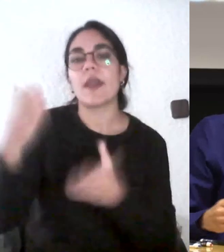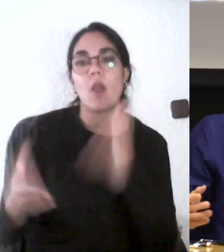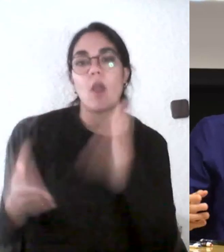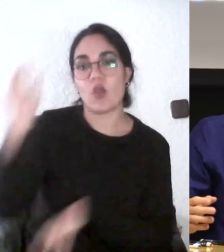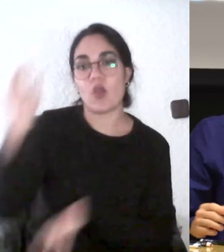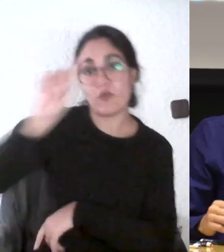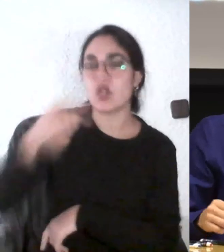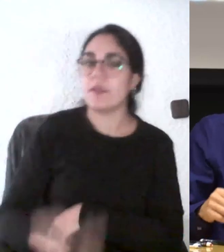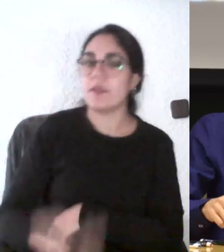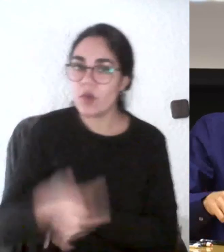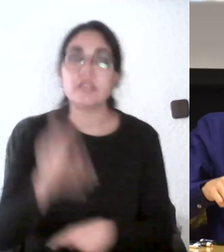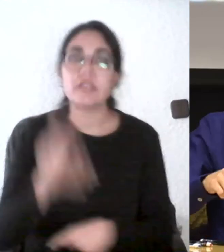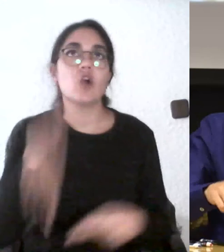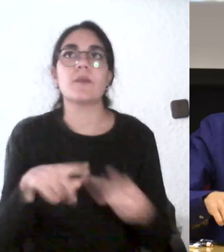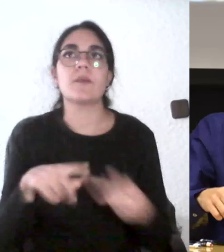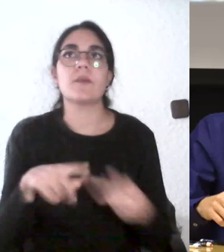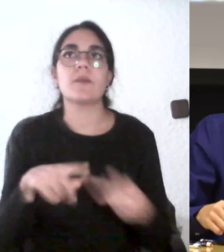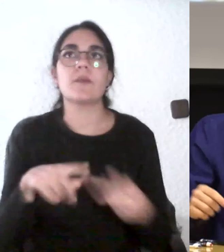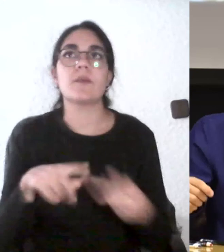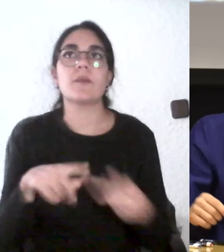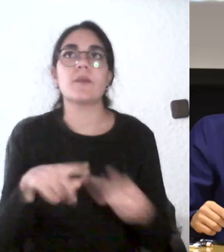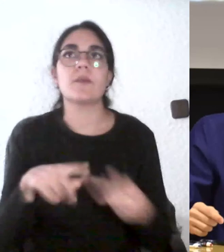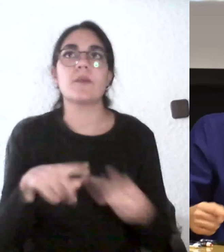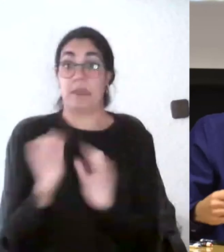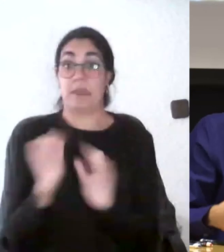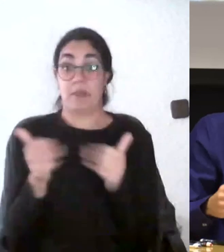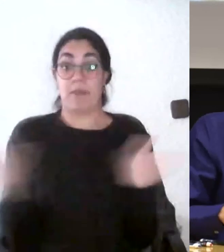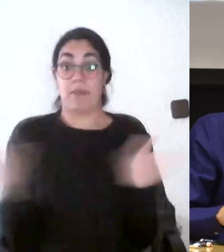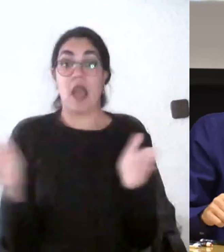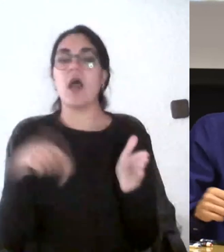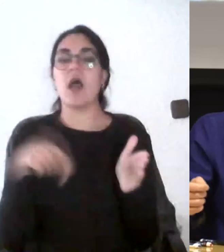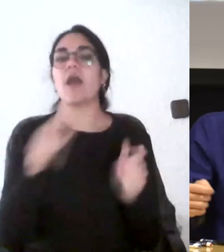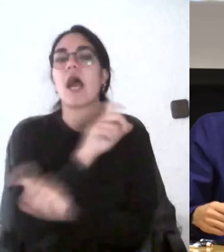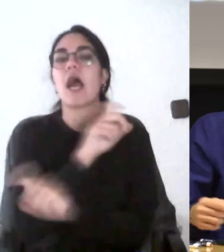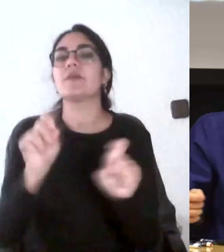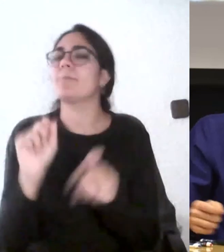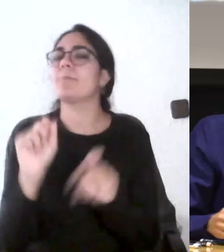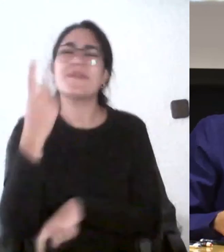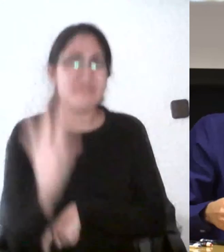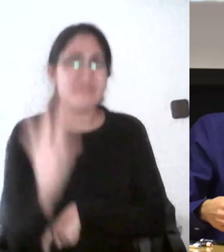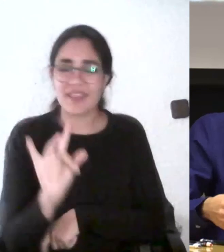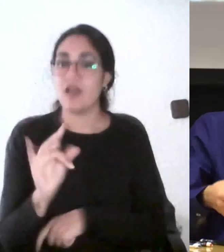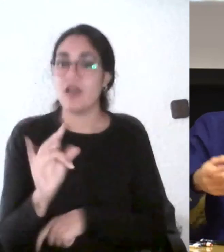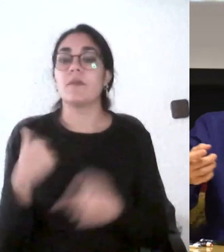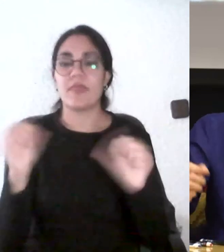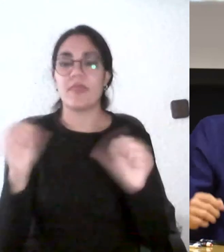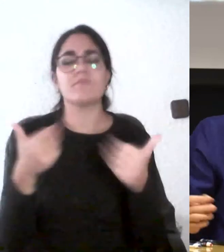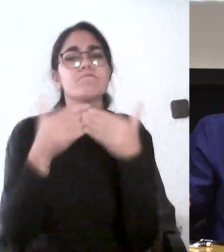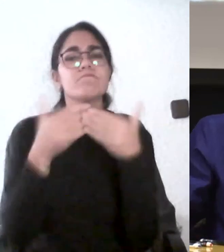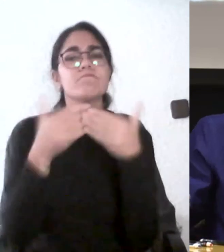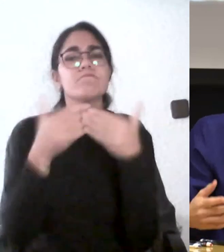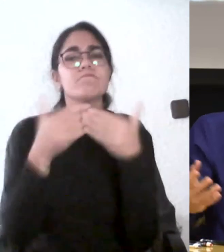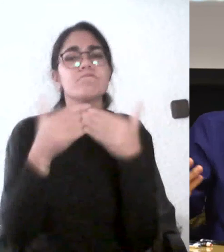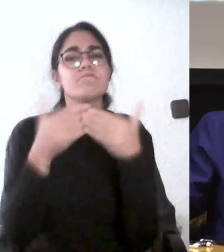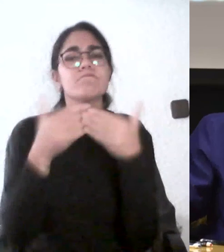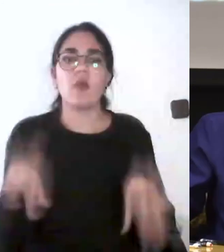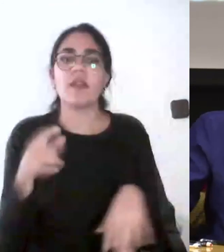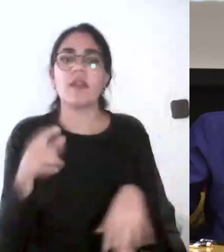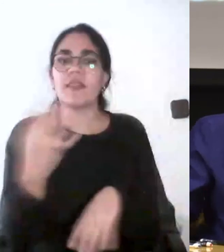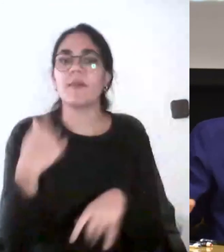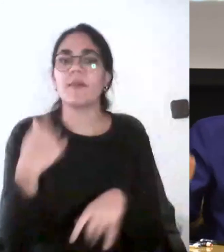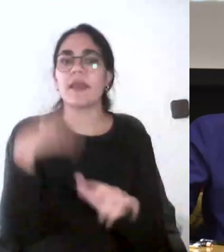pues enviar un correo oye que es el día más importante venir que os voy a anotar los nombres o os voy a dar un caramelo por ejemplo